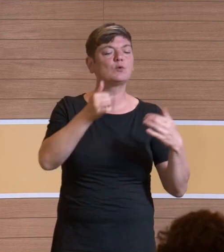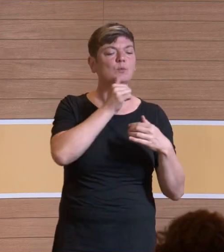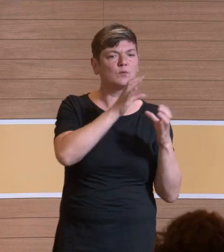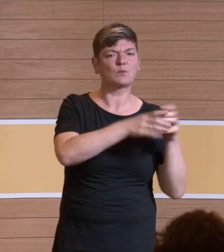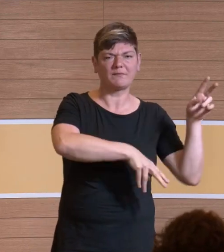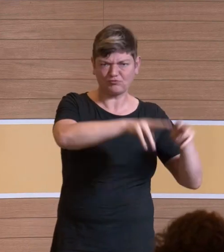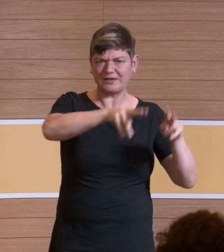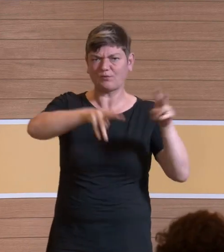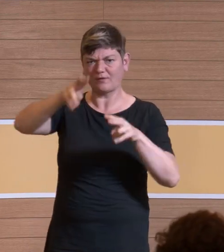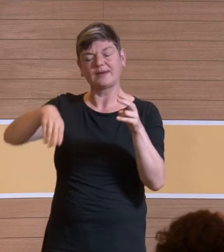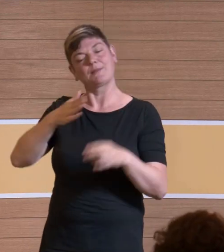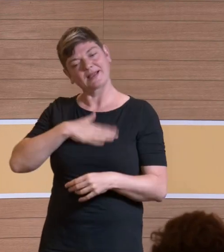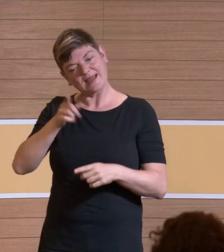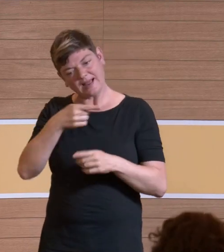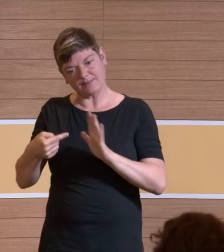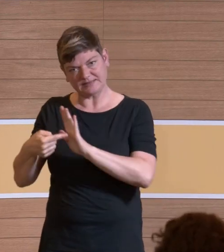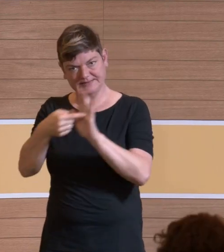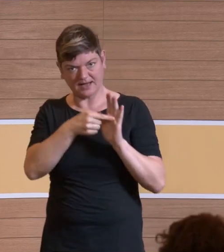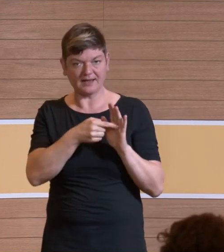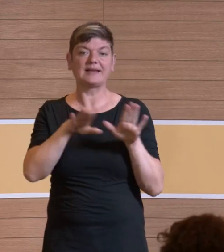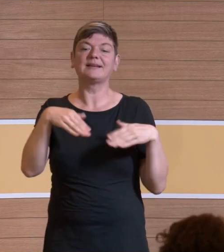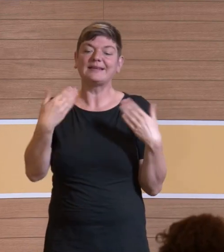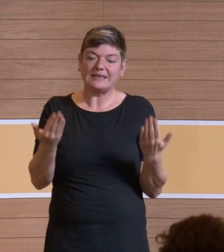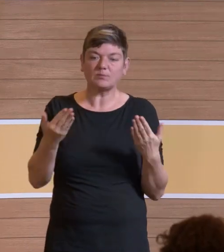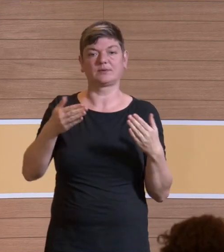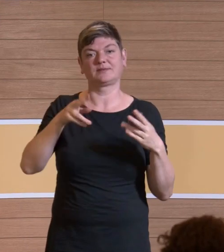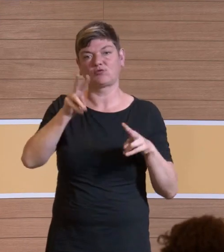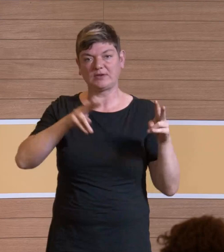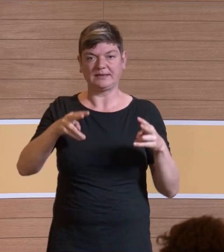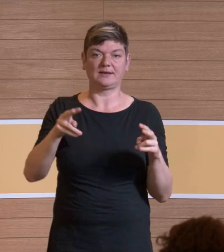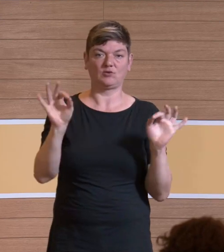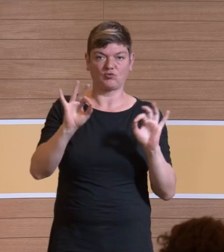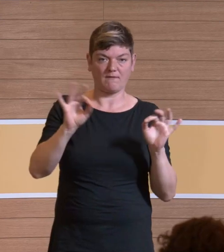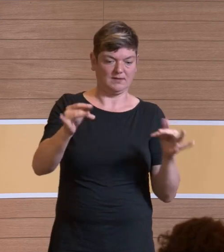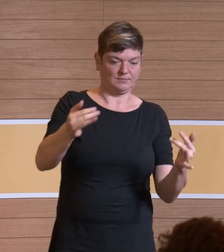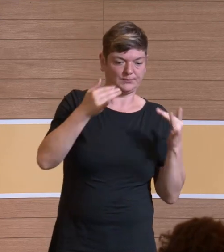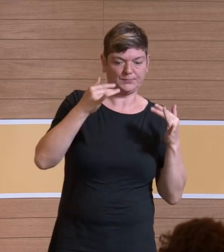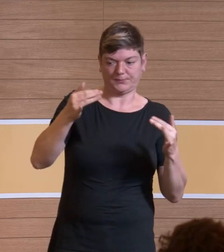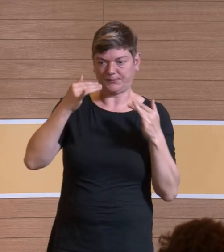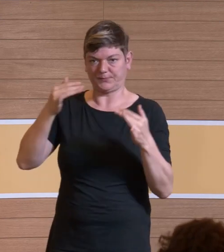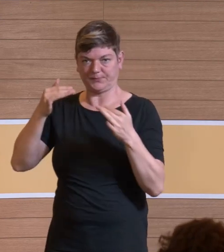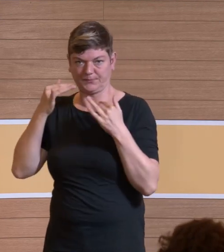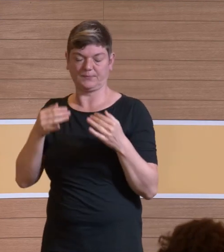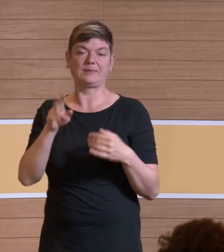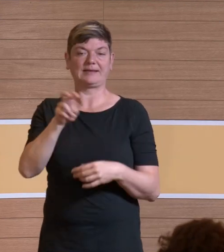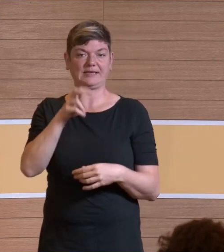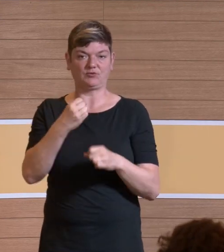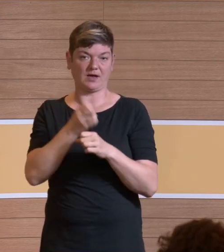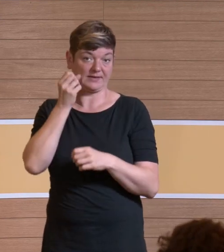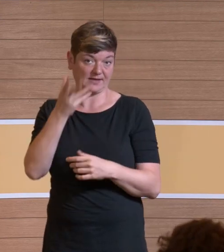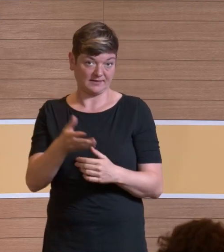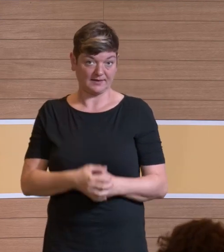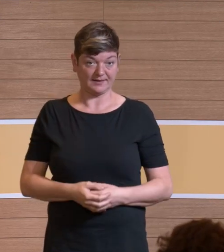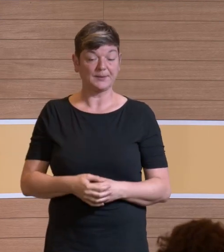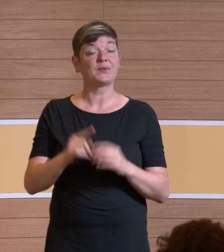Noxen wir potenziell exponiert sind in unserem klinischen Arbeitsalltag. Ich möchte Ihnen zeigen, warum